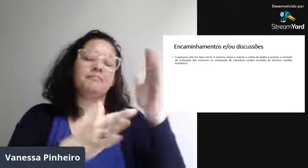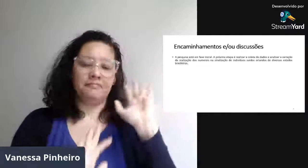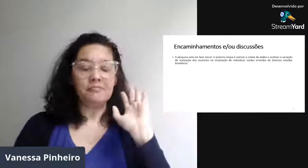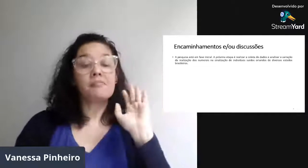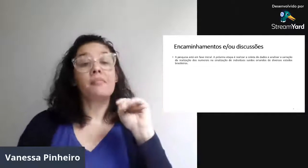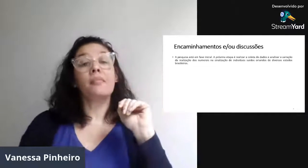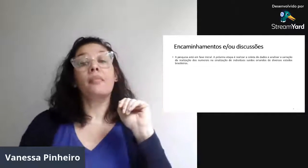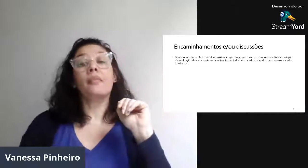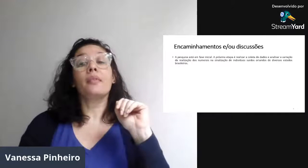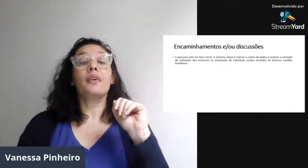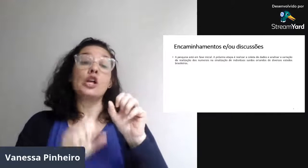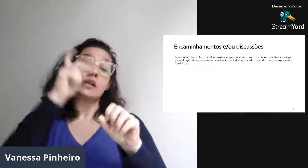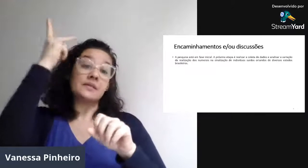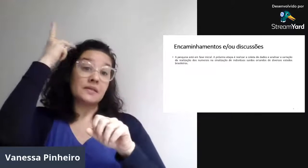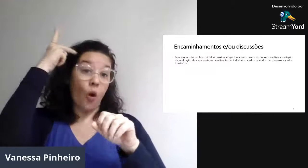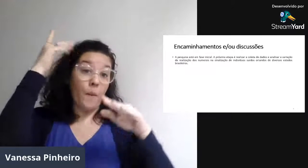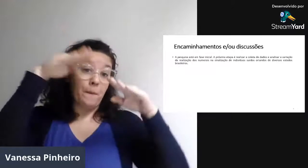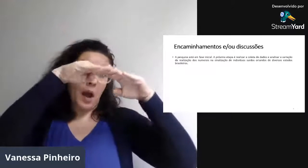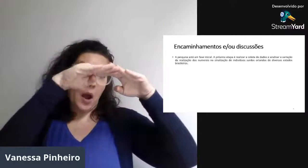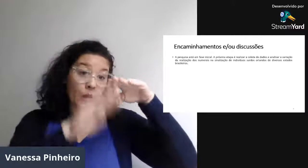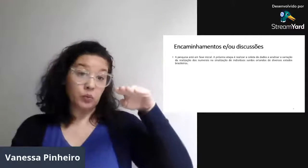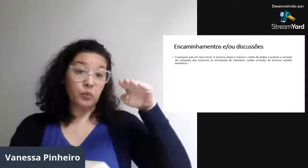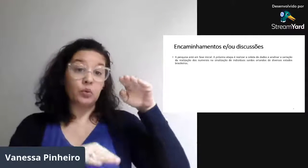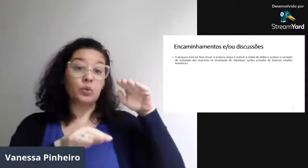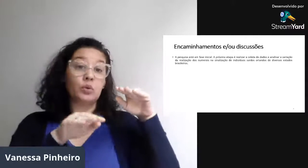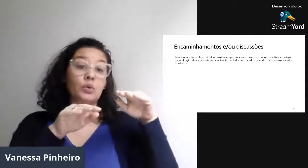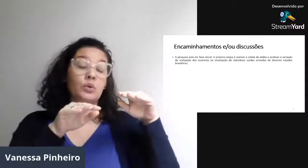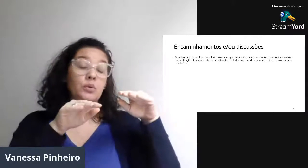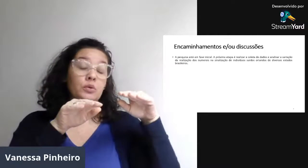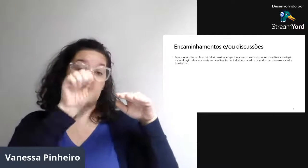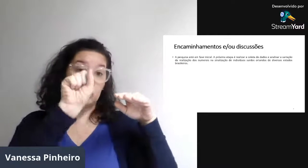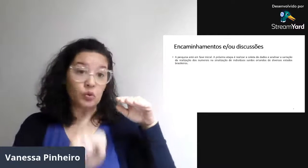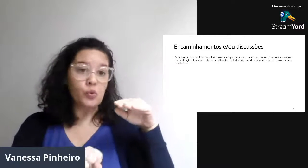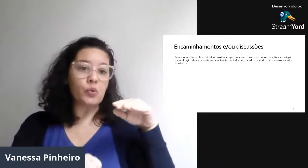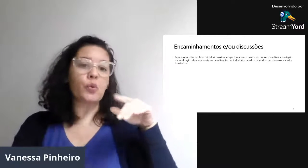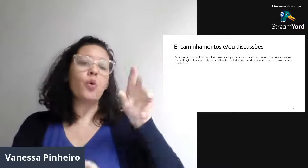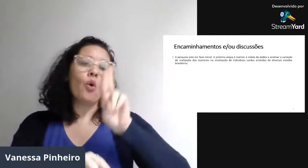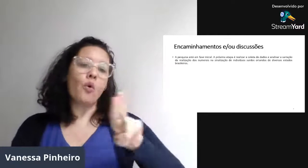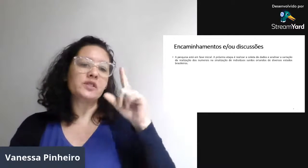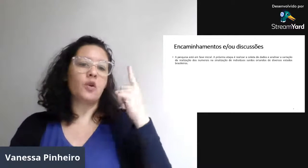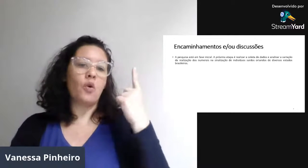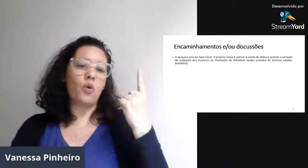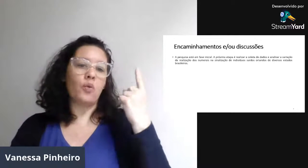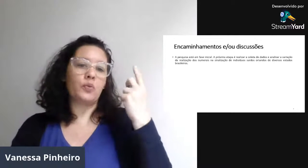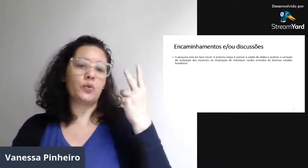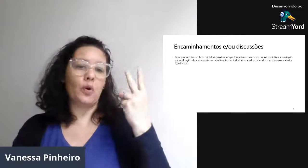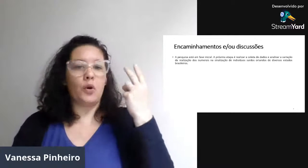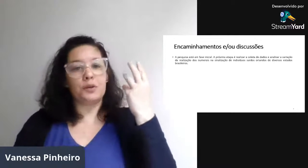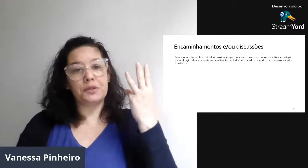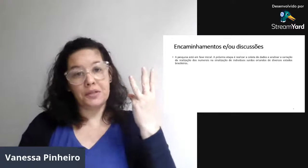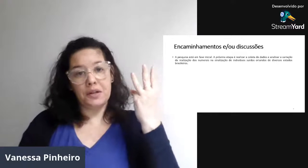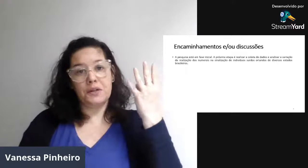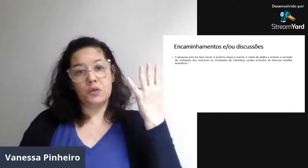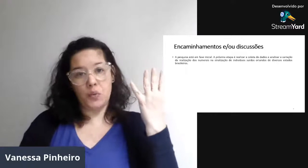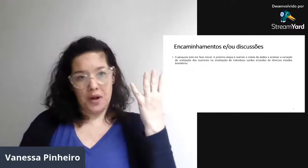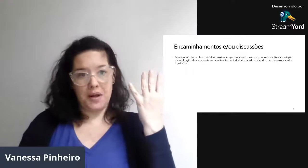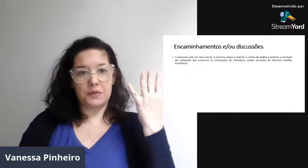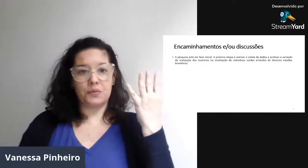Também fazer uma pesquisa, de onde veio esse cinco? De São Paulo até o sul, né? Nos estados, usa já um, dois, três,